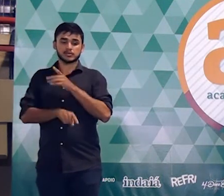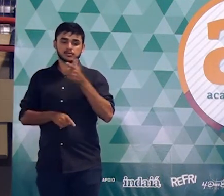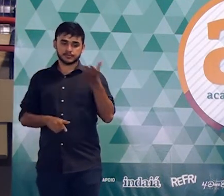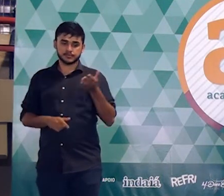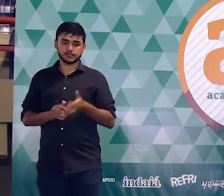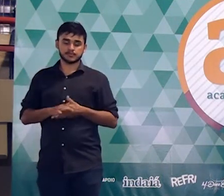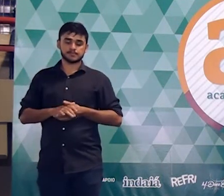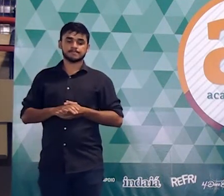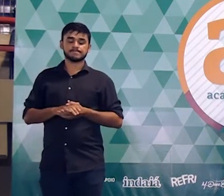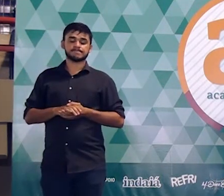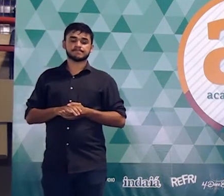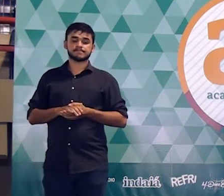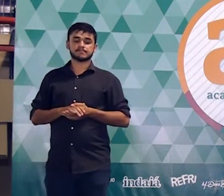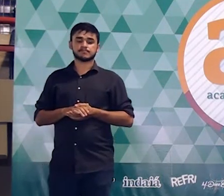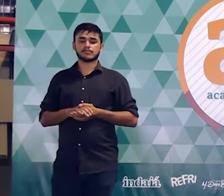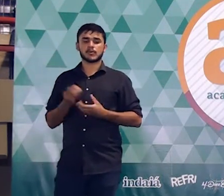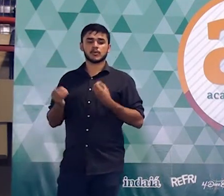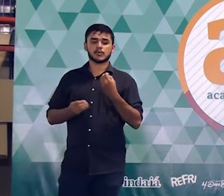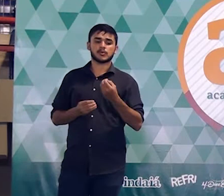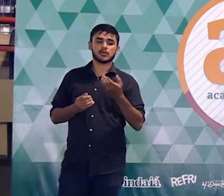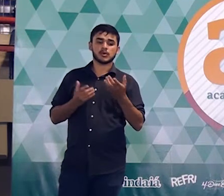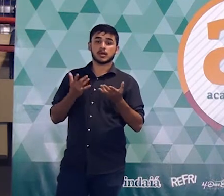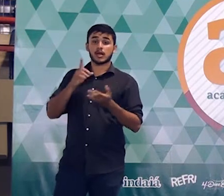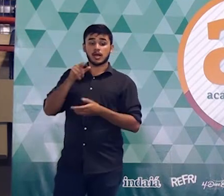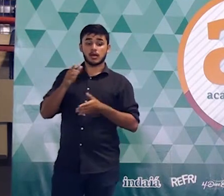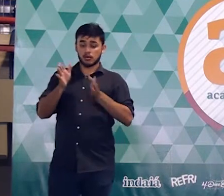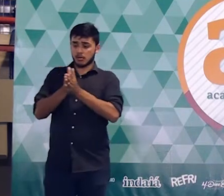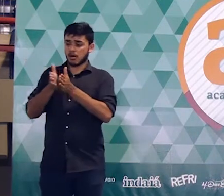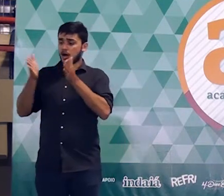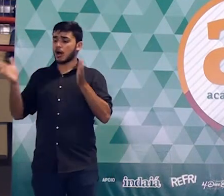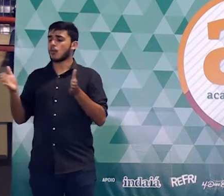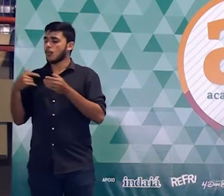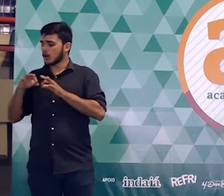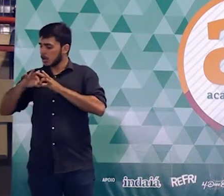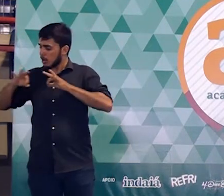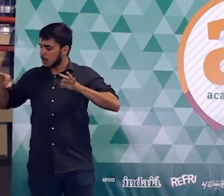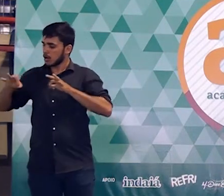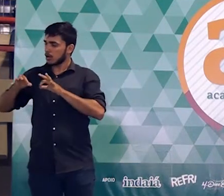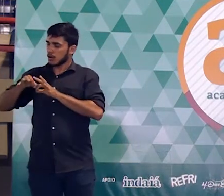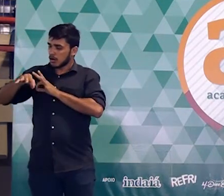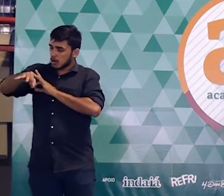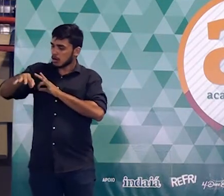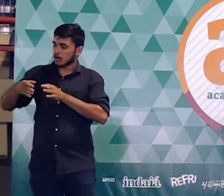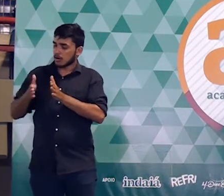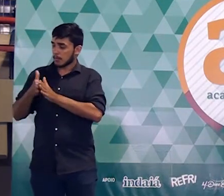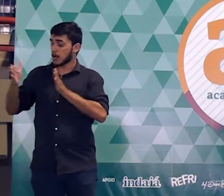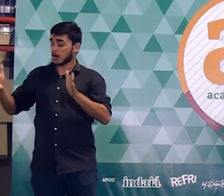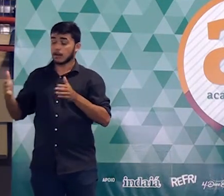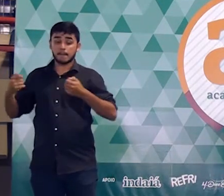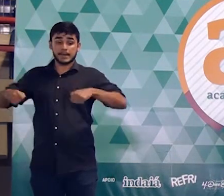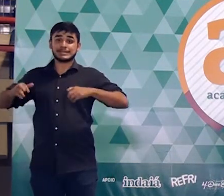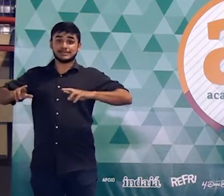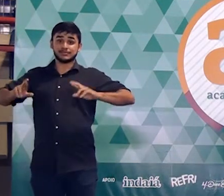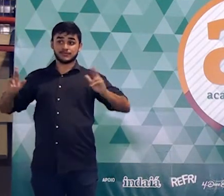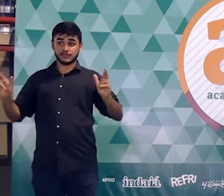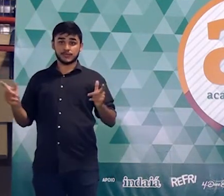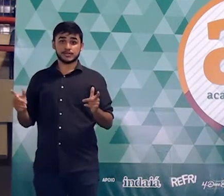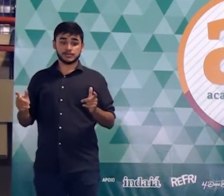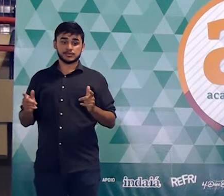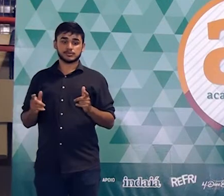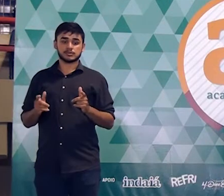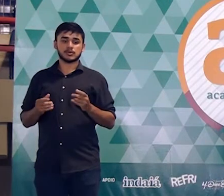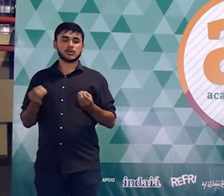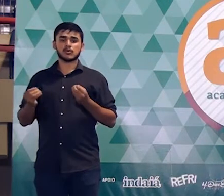da outra, né? Então, se eu quiser determinar o aumento, o é eu vou fazer? Eu vou fazer a diferença da área nova